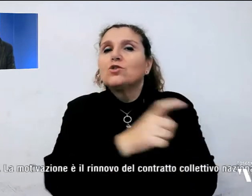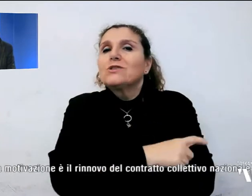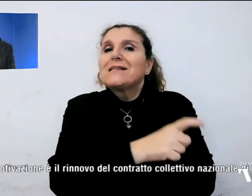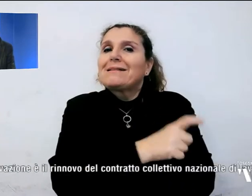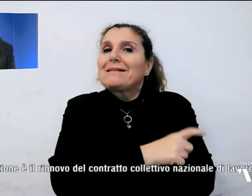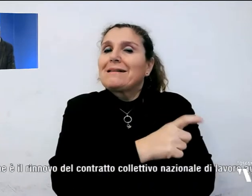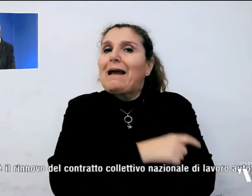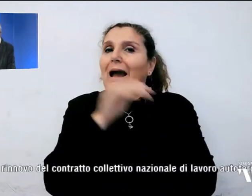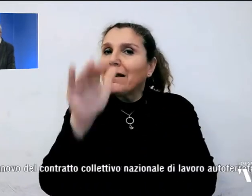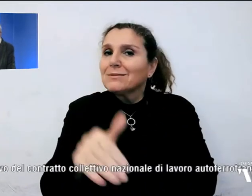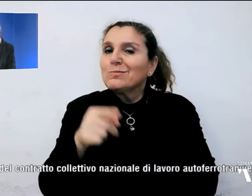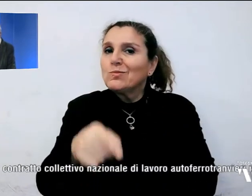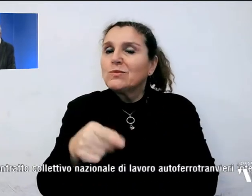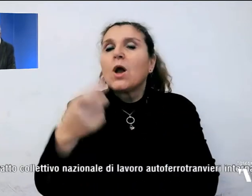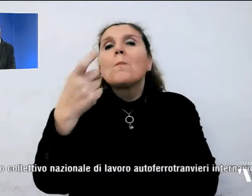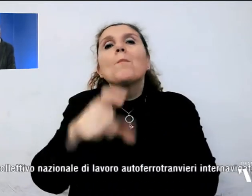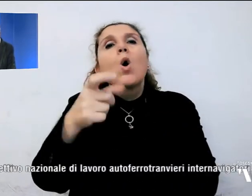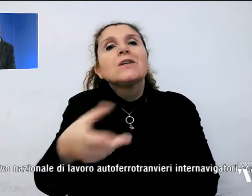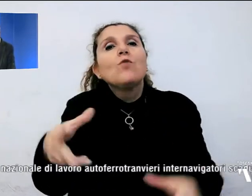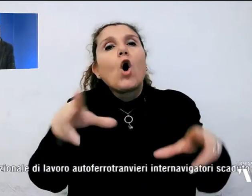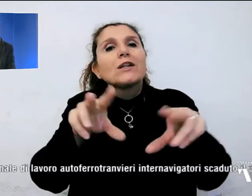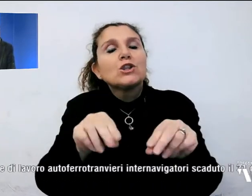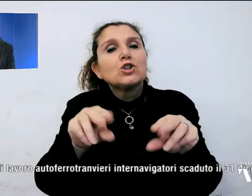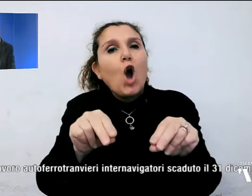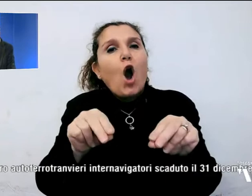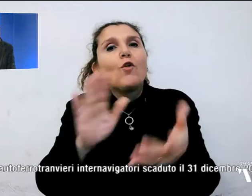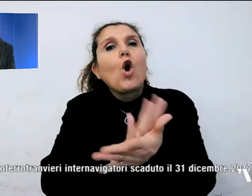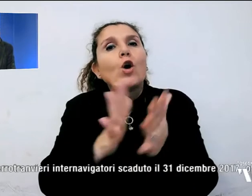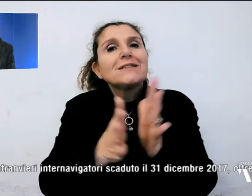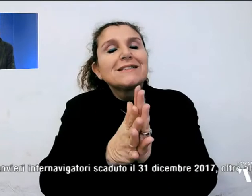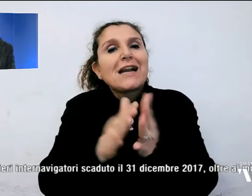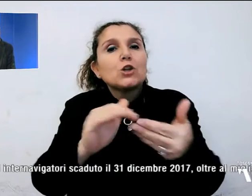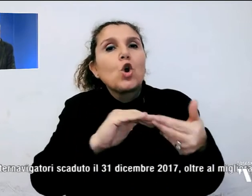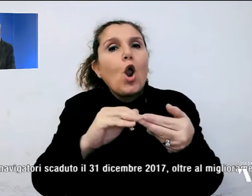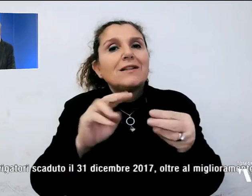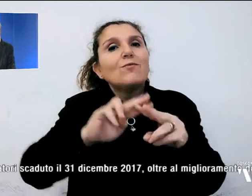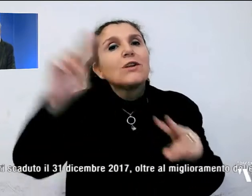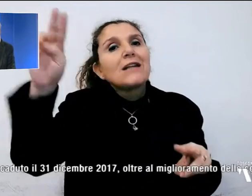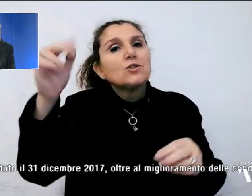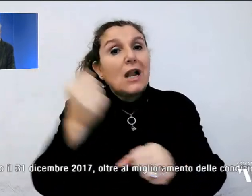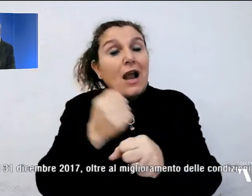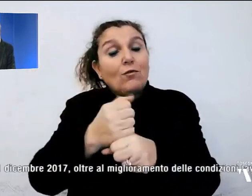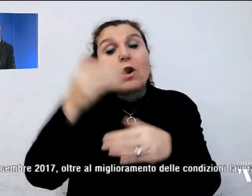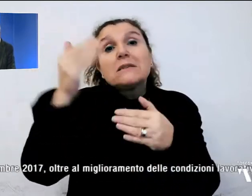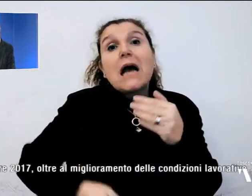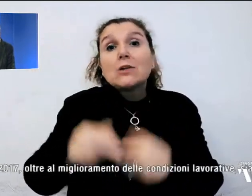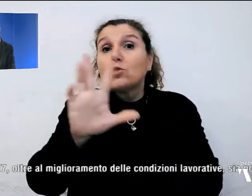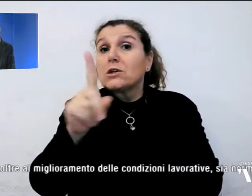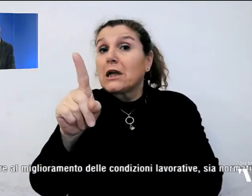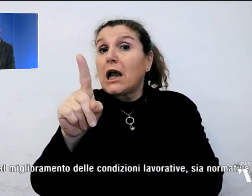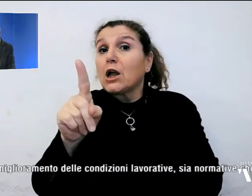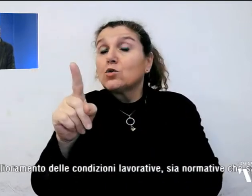Motivazione? Il rinnovo del contratto collettivo nazionale di lavoro scaduto il 31 dicembre del